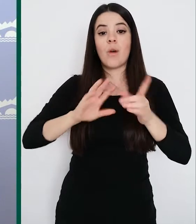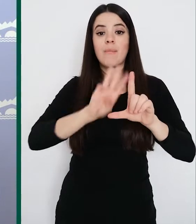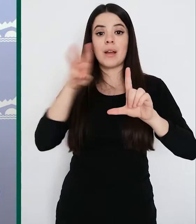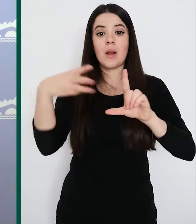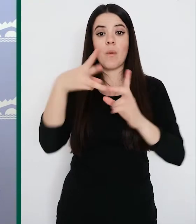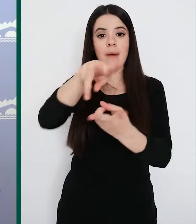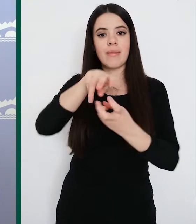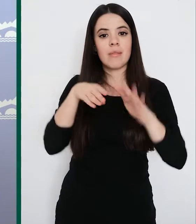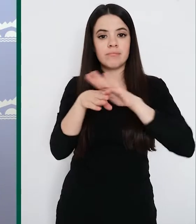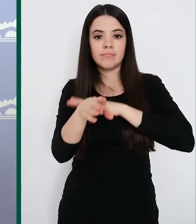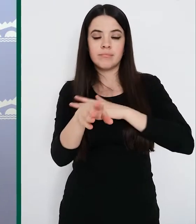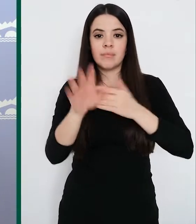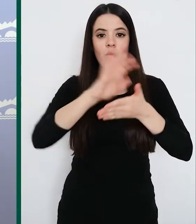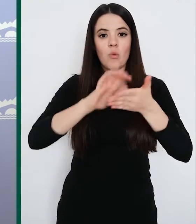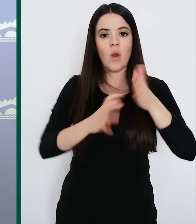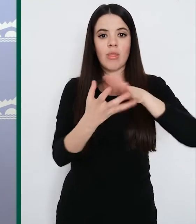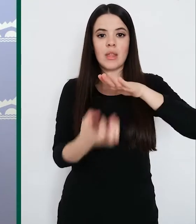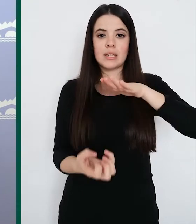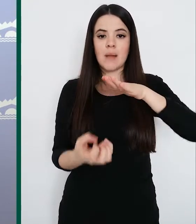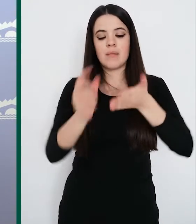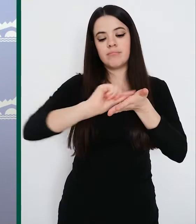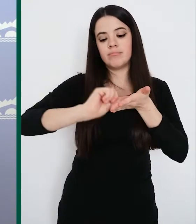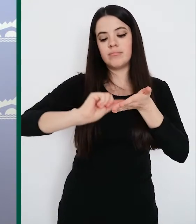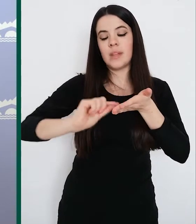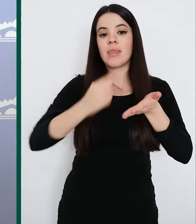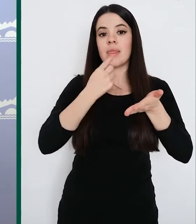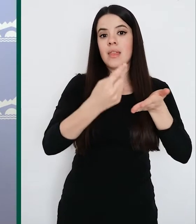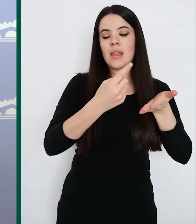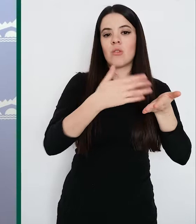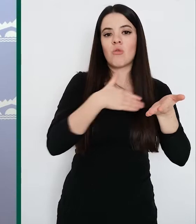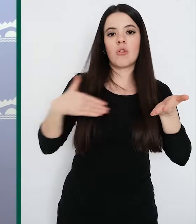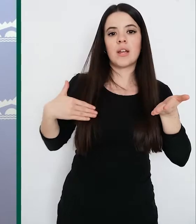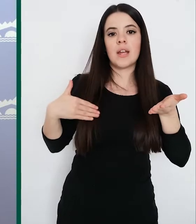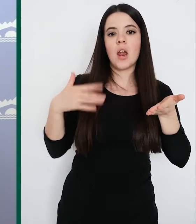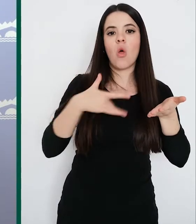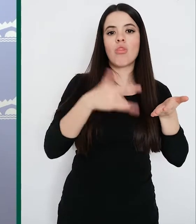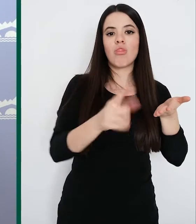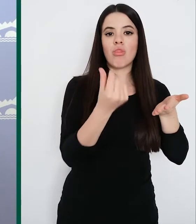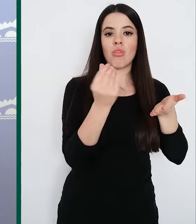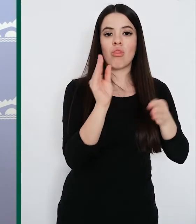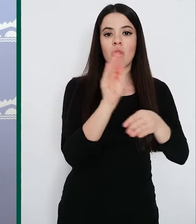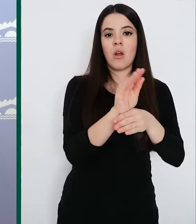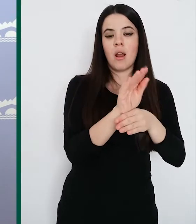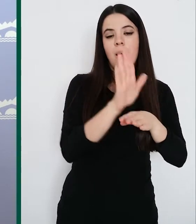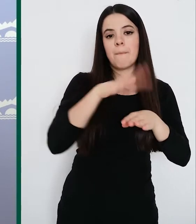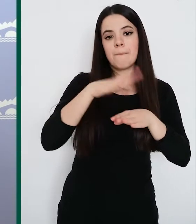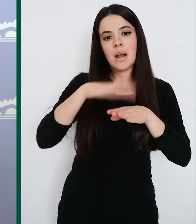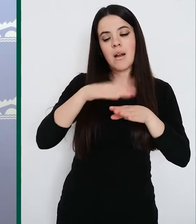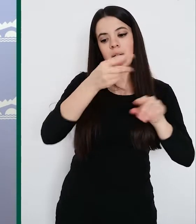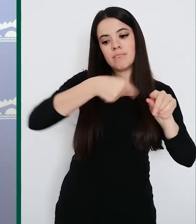de su deseo de realizar esas donaciones que irán destinadas a los presupuestos de la Consejería de